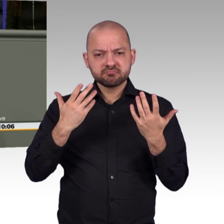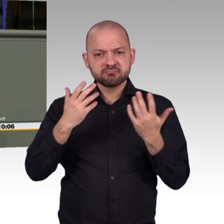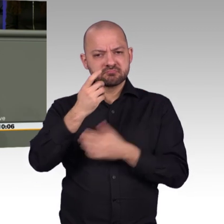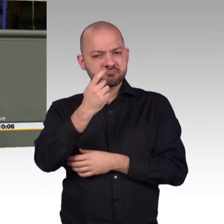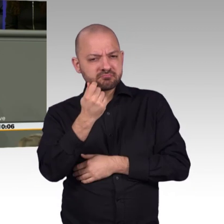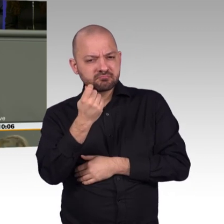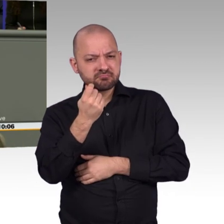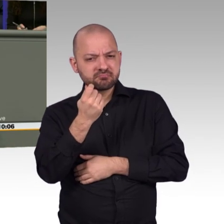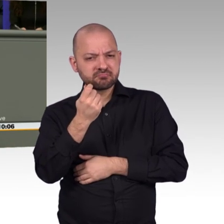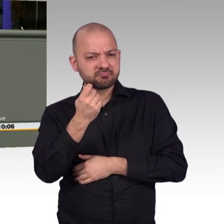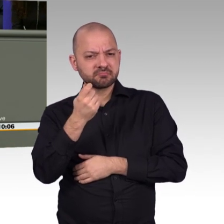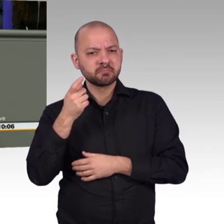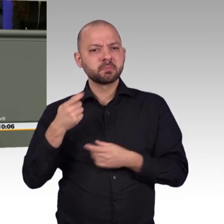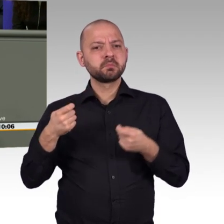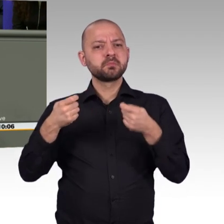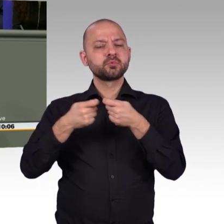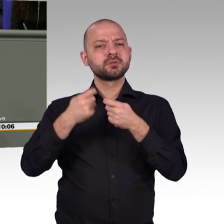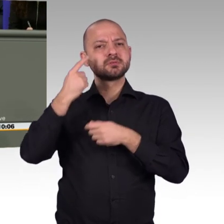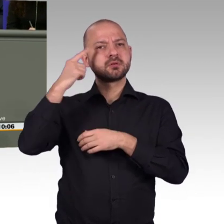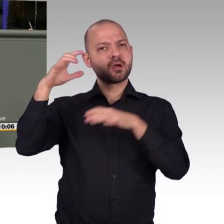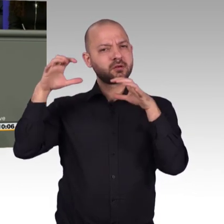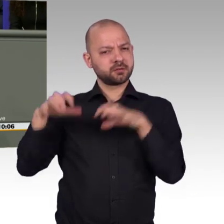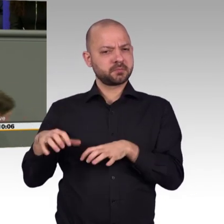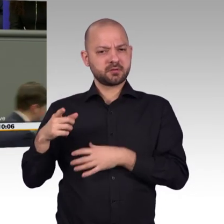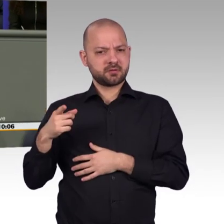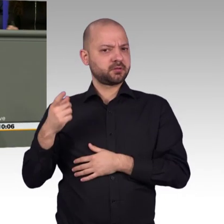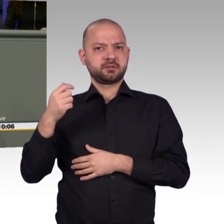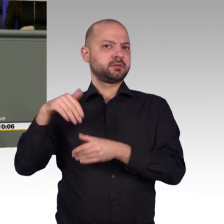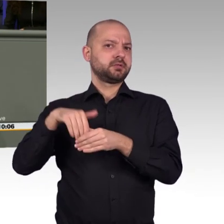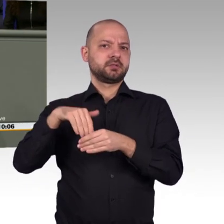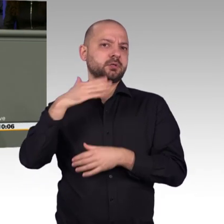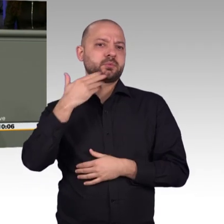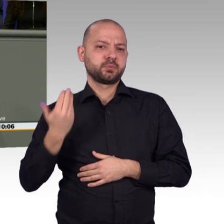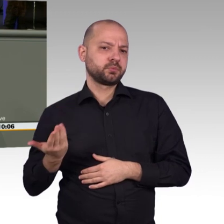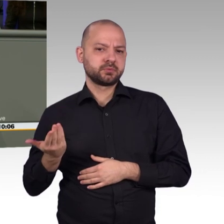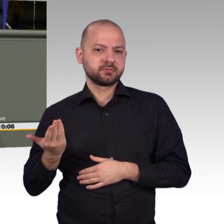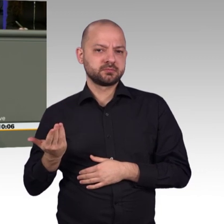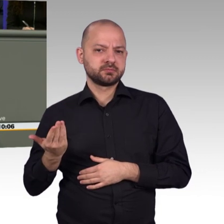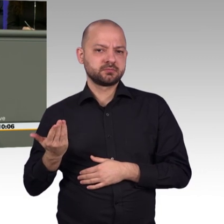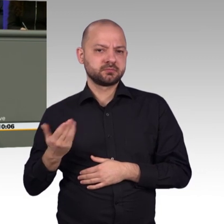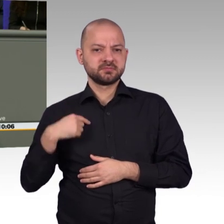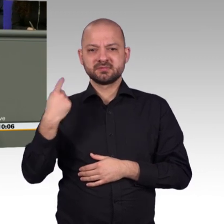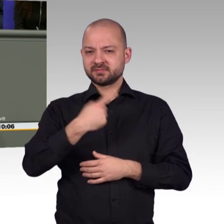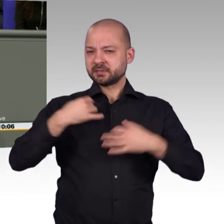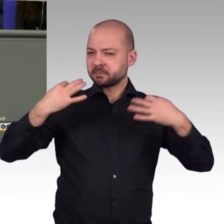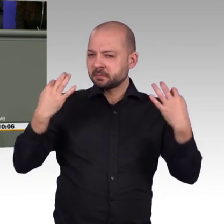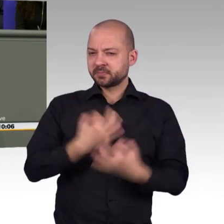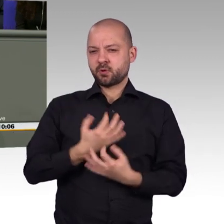rufen, das ganze Thema digitale Verwaltung. Wir haben uns die Kompetenz für dieses Onlinezugangsgesetz teuer erkauft. Jetzt müssen wir das auch gemeinsam